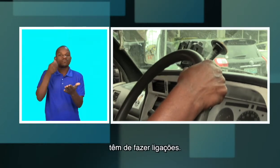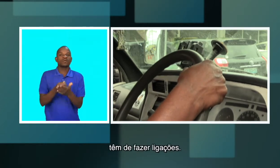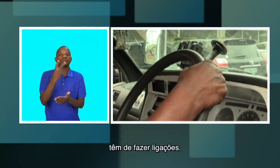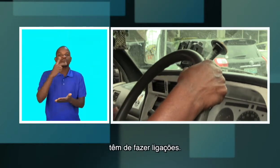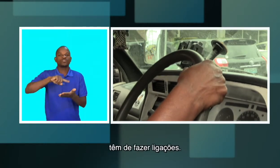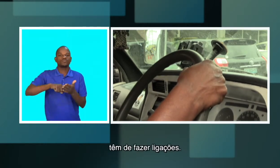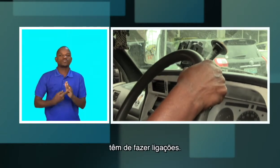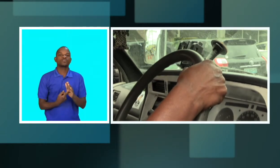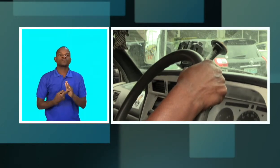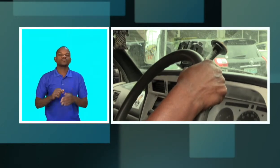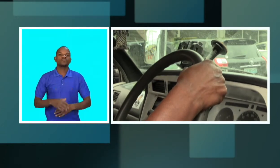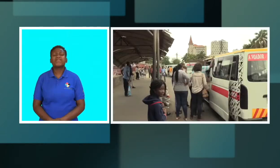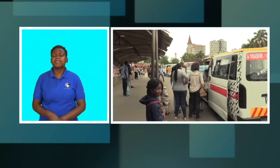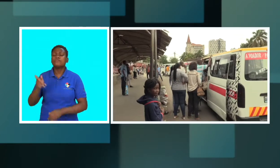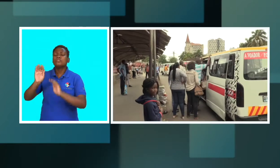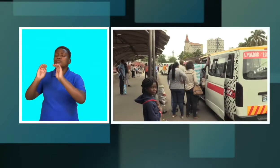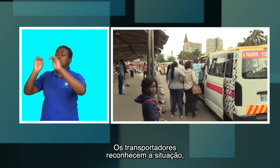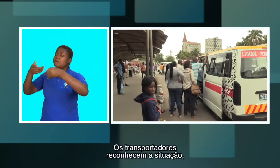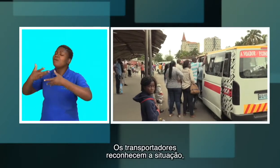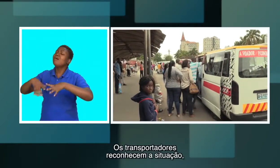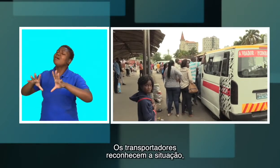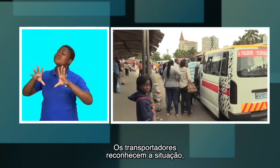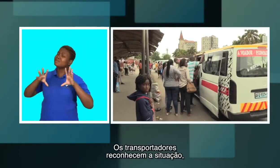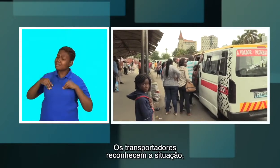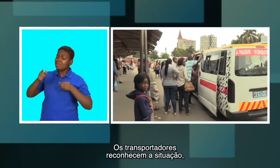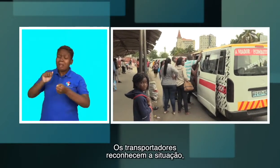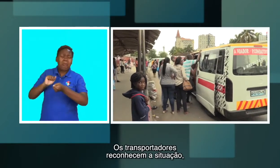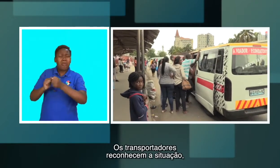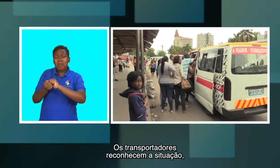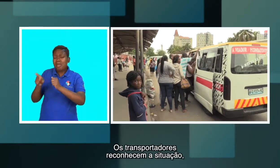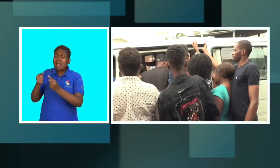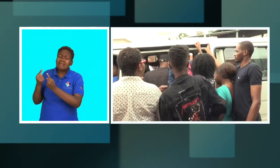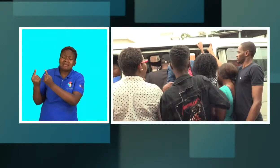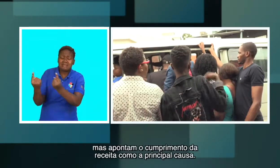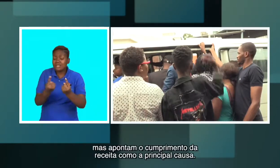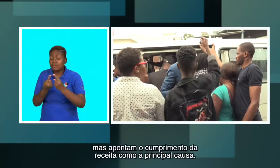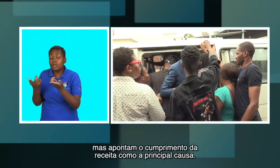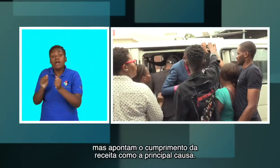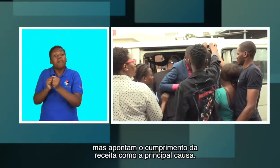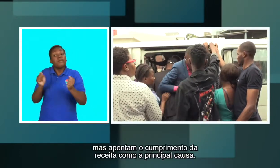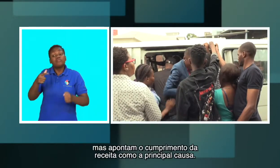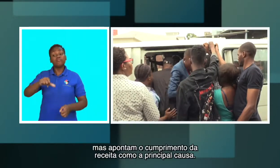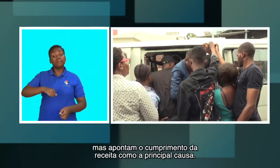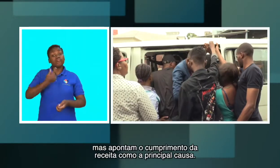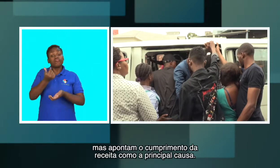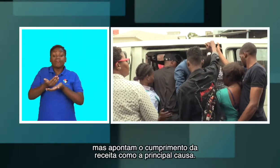Têm que fazer ligações. Os transportadores reconhecem a situação, mas apontam o cumprimento da receita